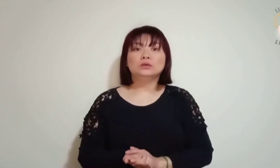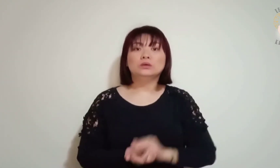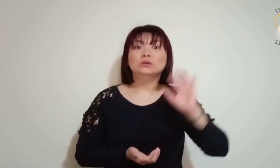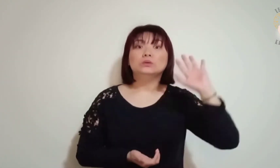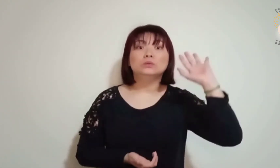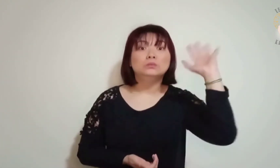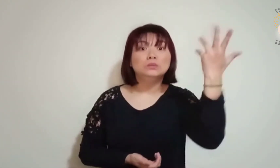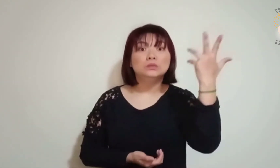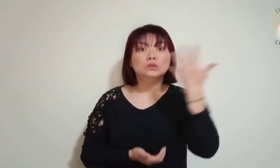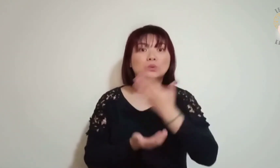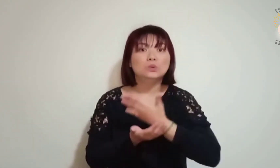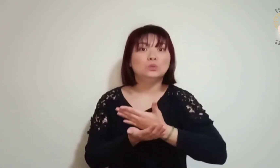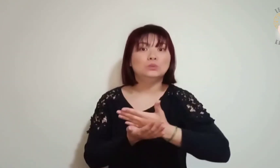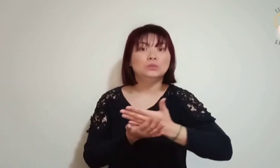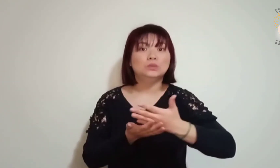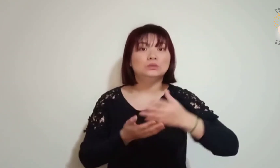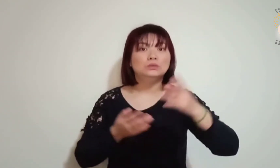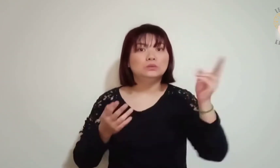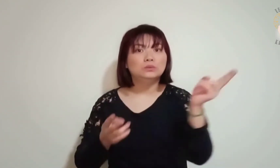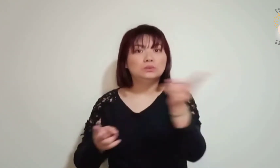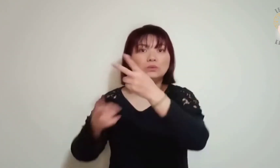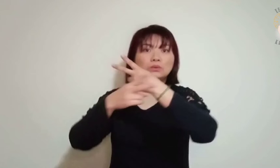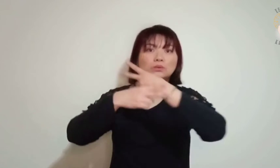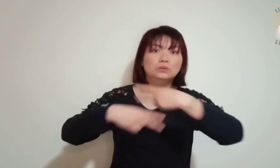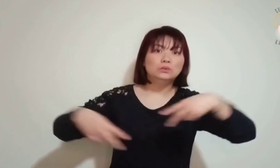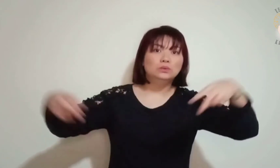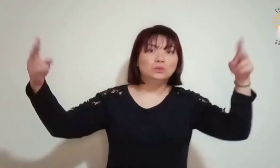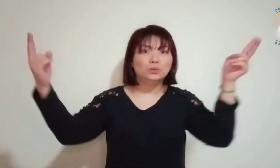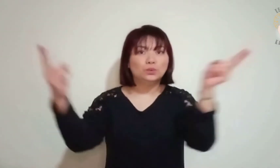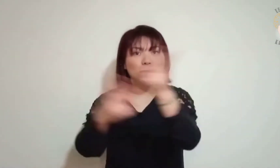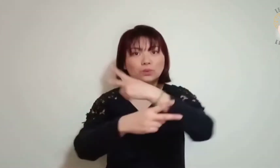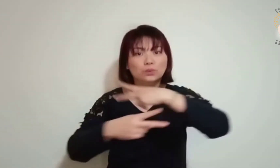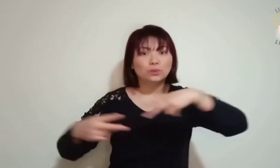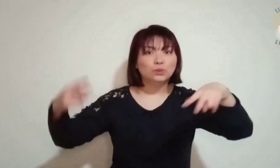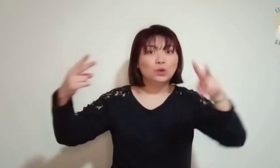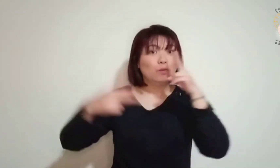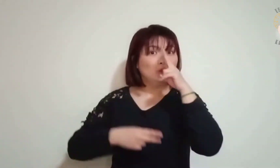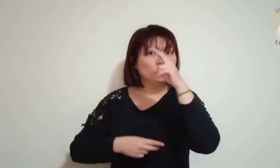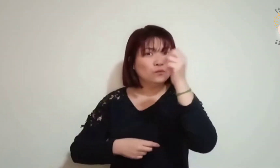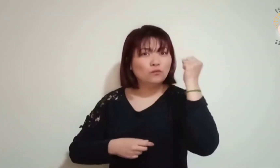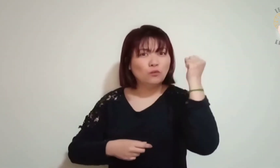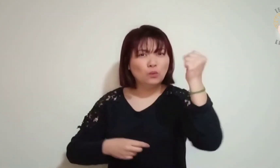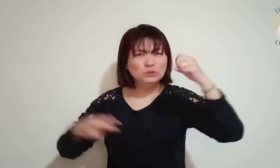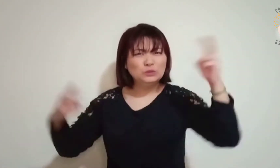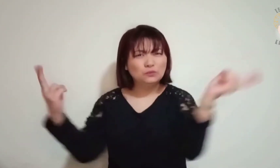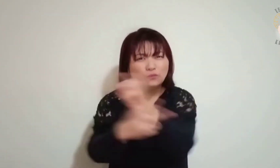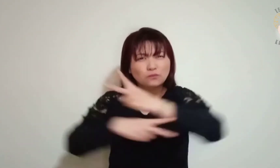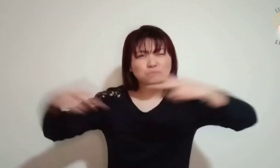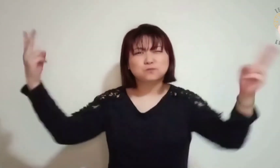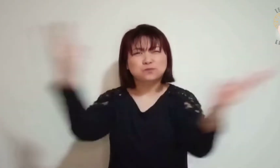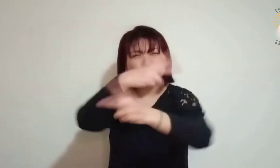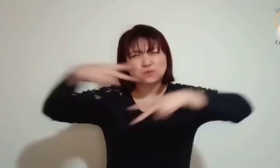Começou a soprar uma ventania muito forte E